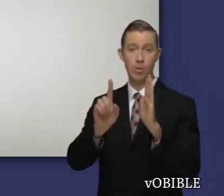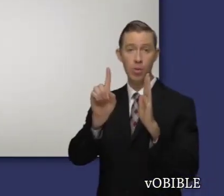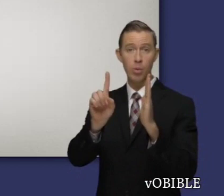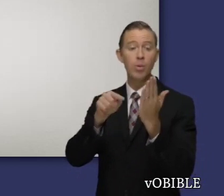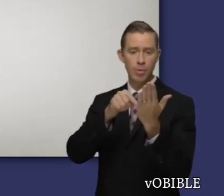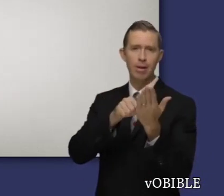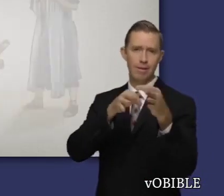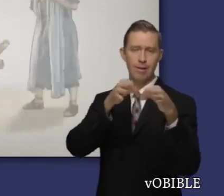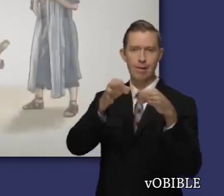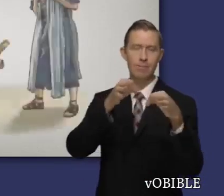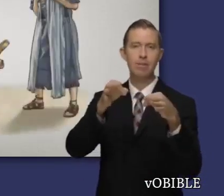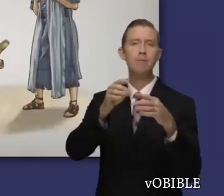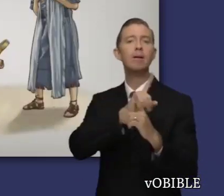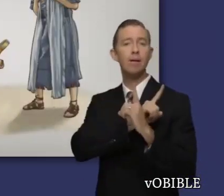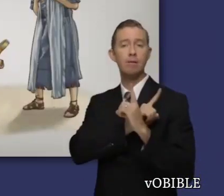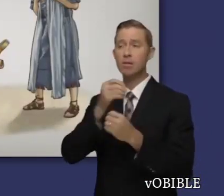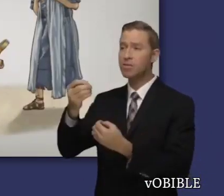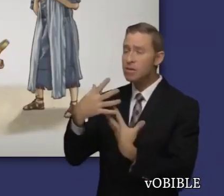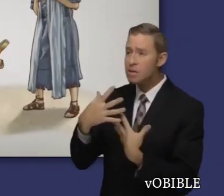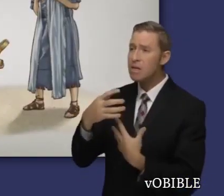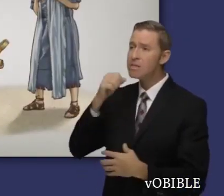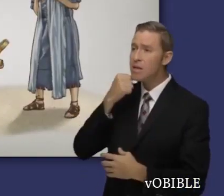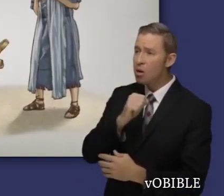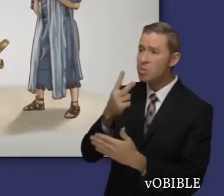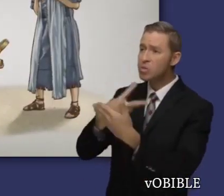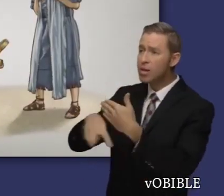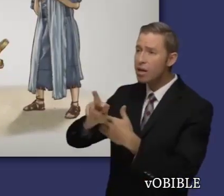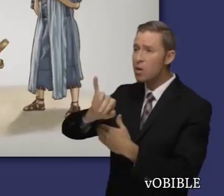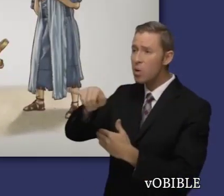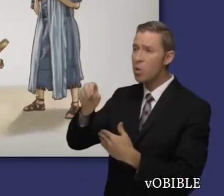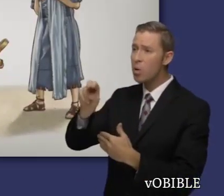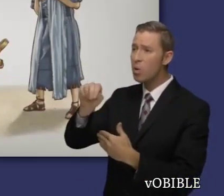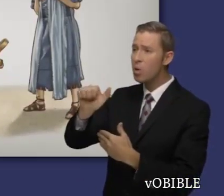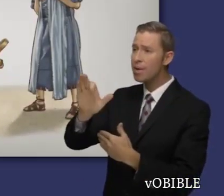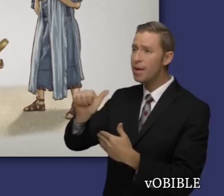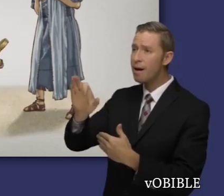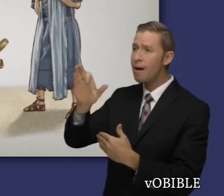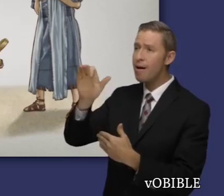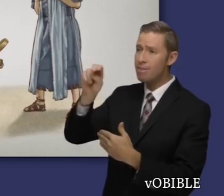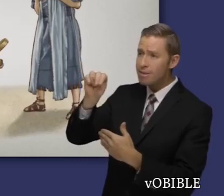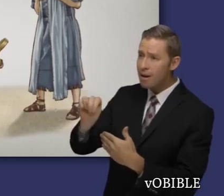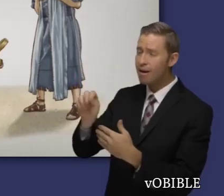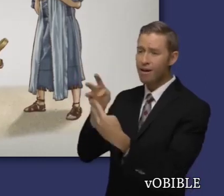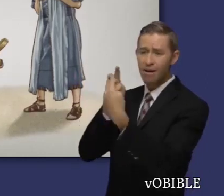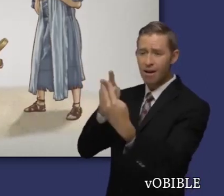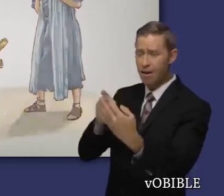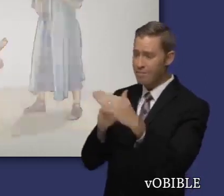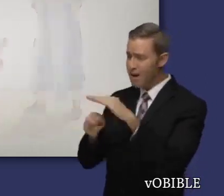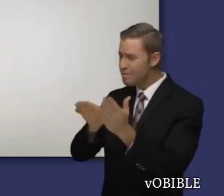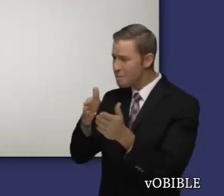En el capítulo 1, a David le dan una noticia terrible. Saúl y su hijo Jonatán murieron en la batalla.